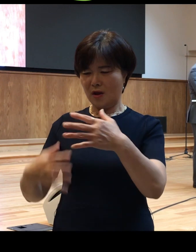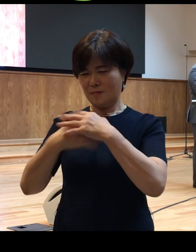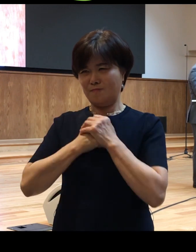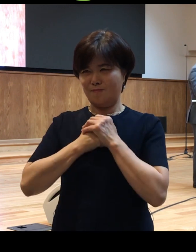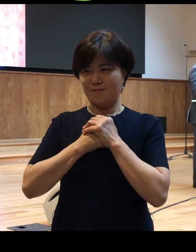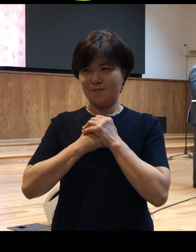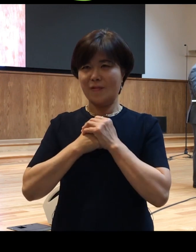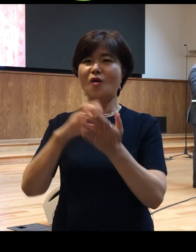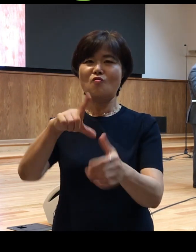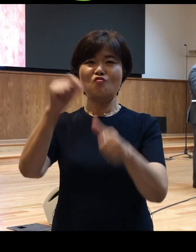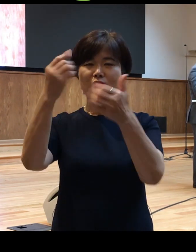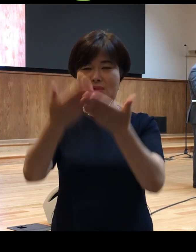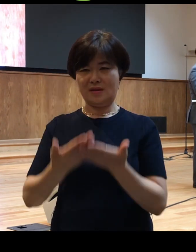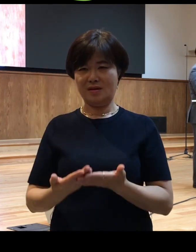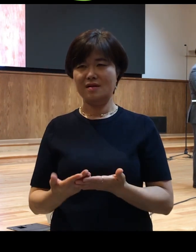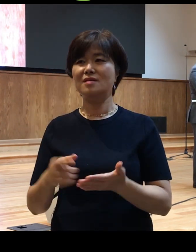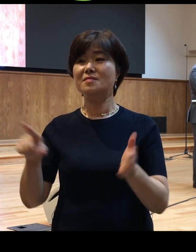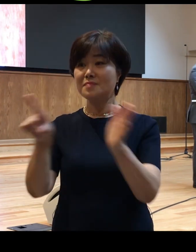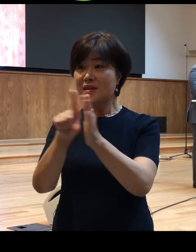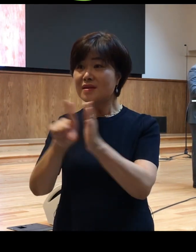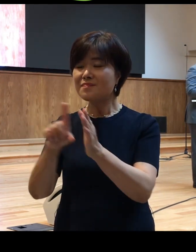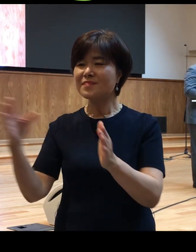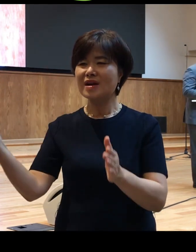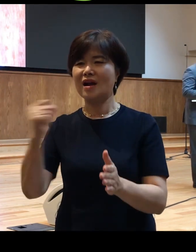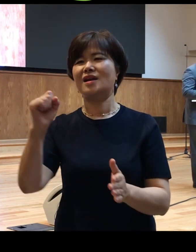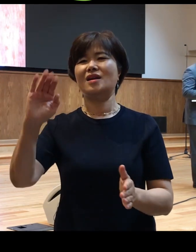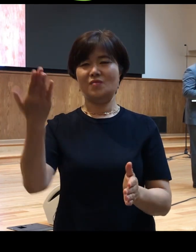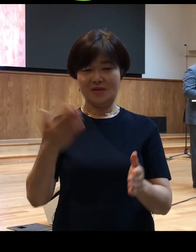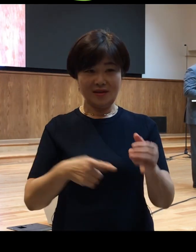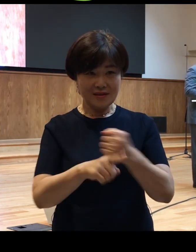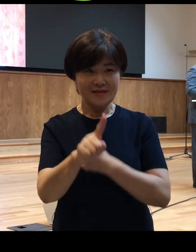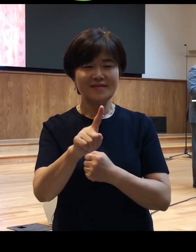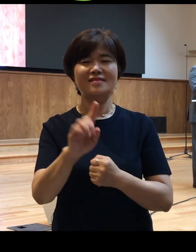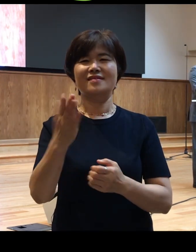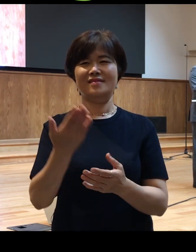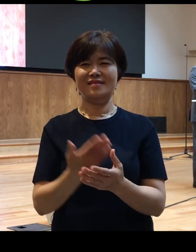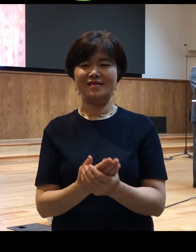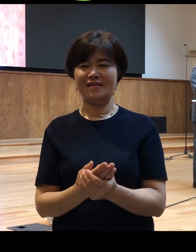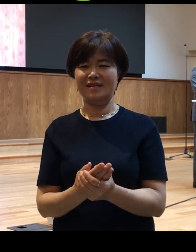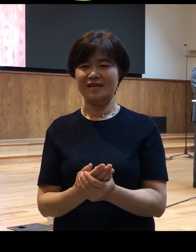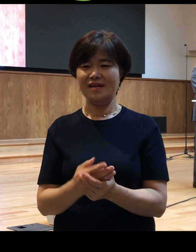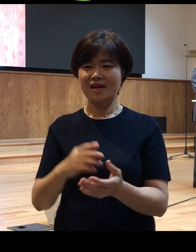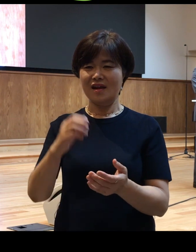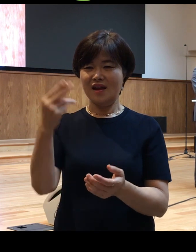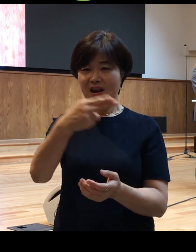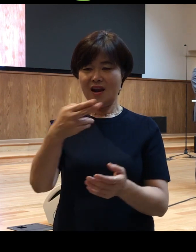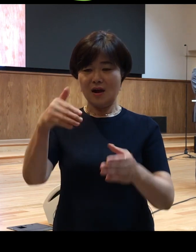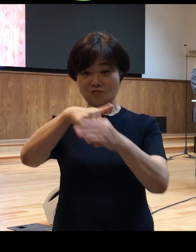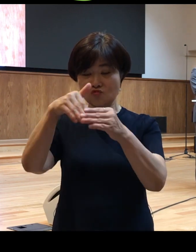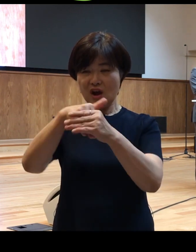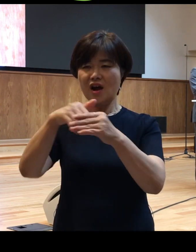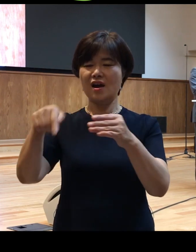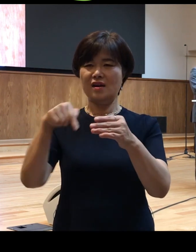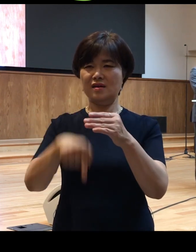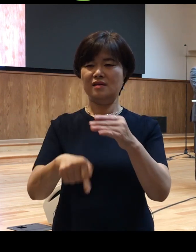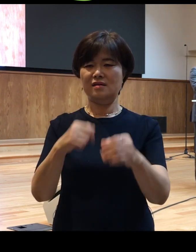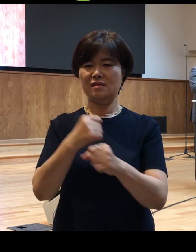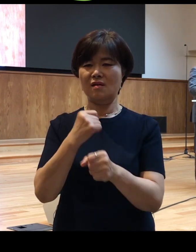만한 믿음을 갖게 되었다는 것입니다 그럼 사실 헬라 문학권에서 여러 도시들을